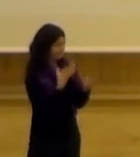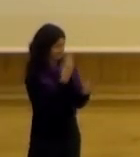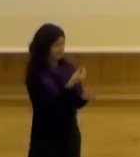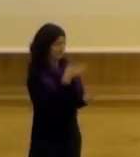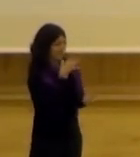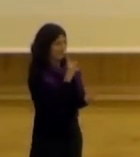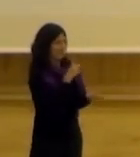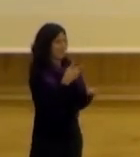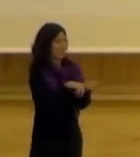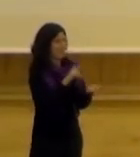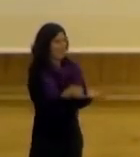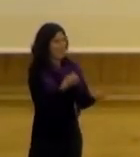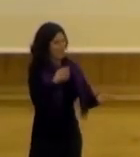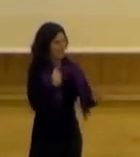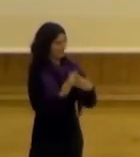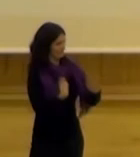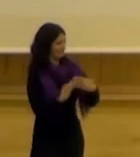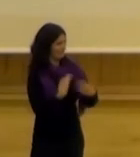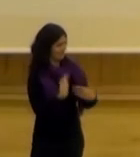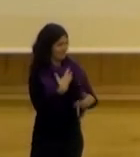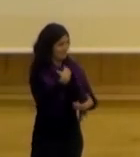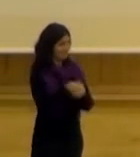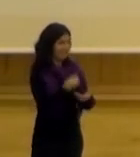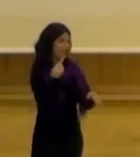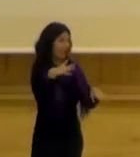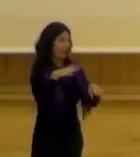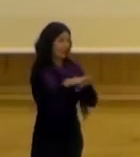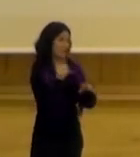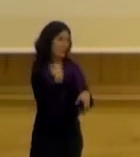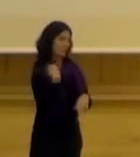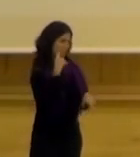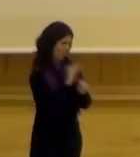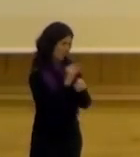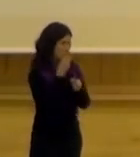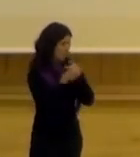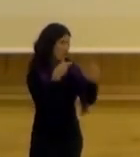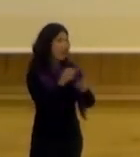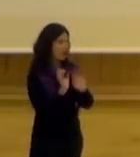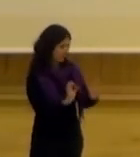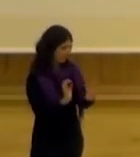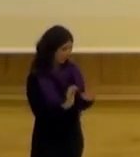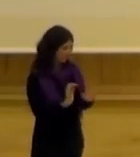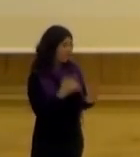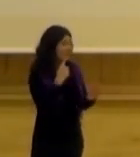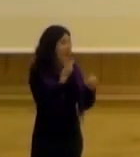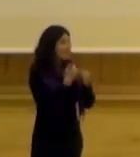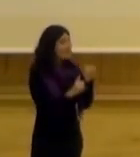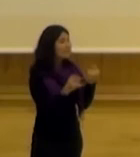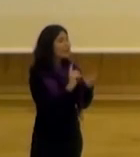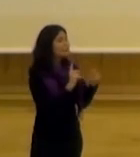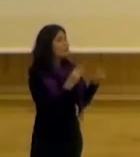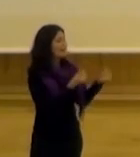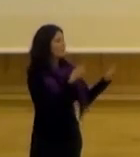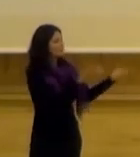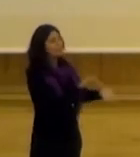usaron porque lo usaban en un lenguaje más coloquial y estoy en la radio y me dijeron que tenga cuidado con las palabras sino bueno al final no era un